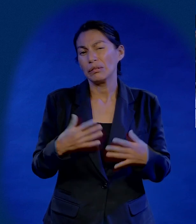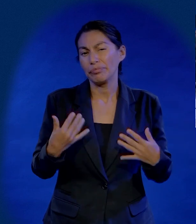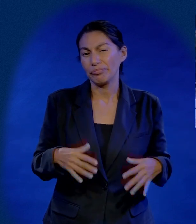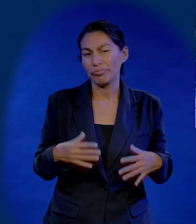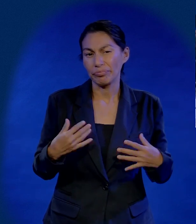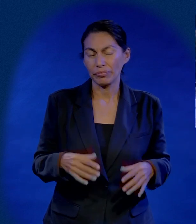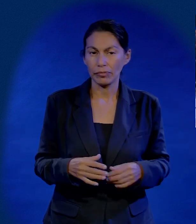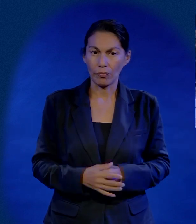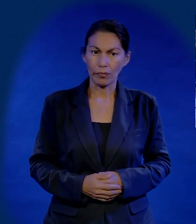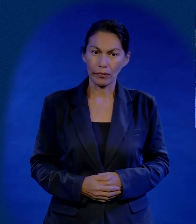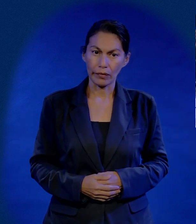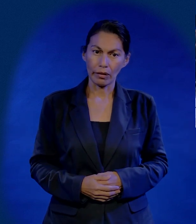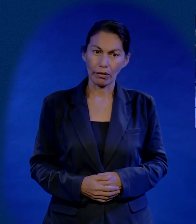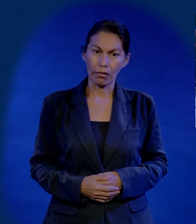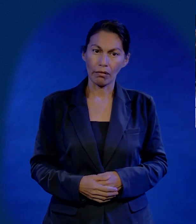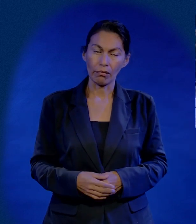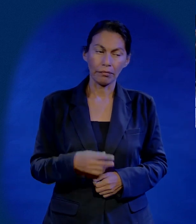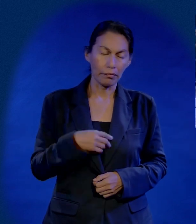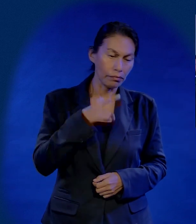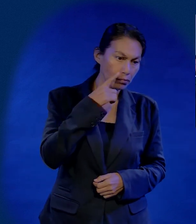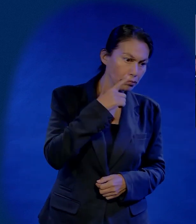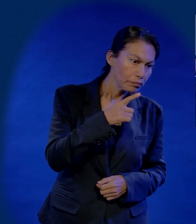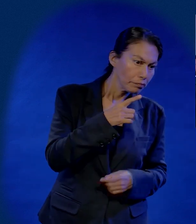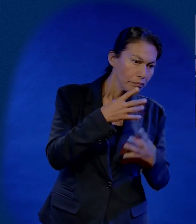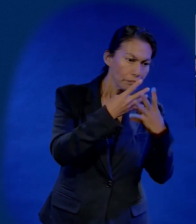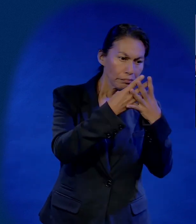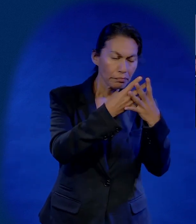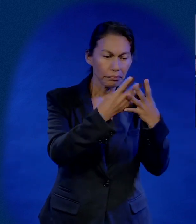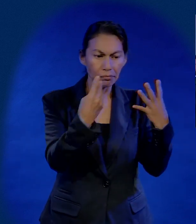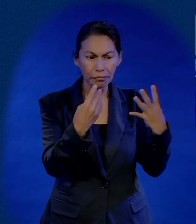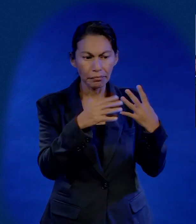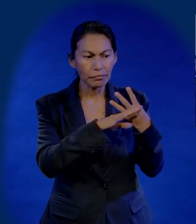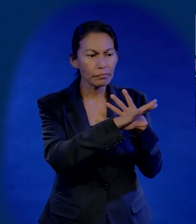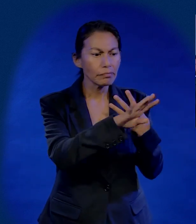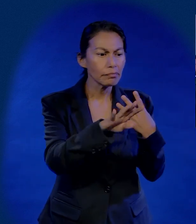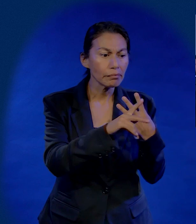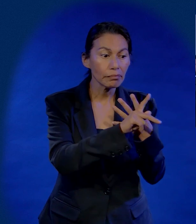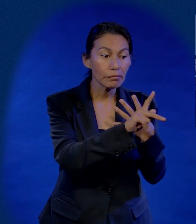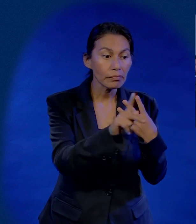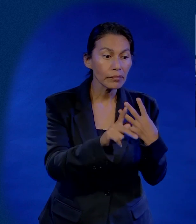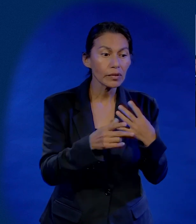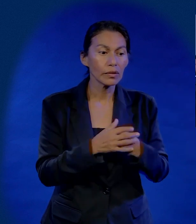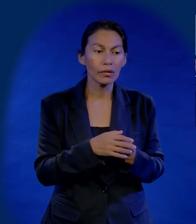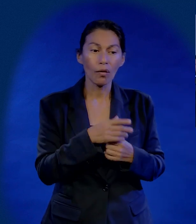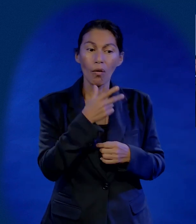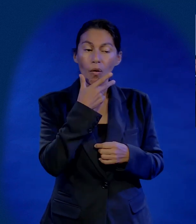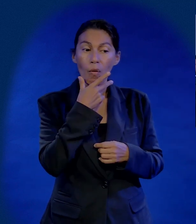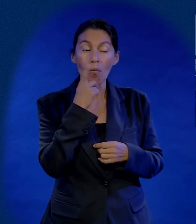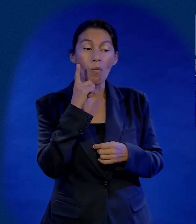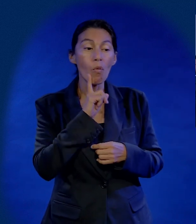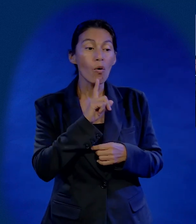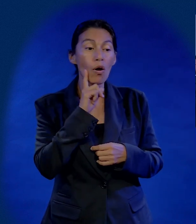y se abrió la puerta. Era una reja, un patio y una puerta. Sale una señora en la puerta y me dice, ¿qué quieres?